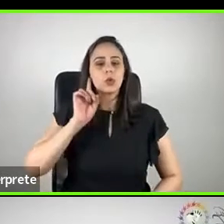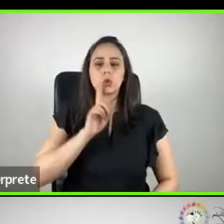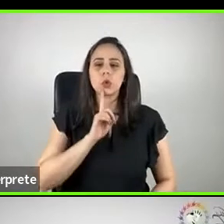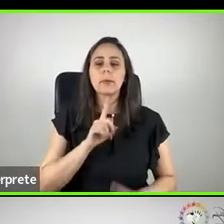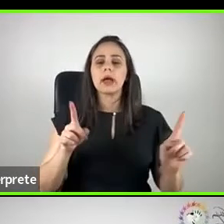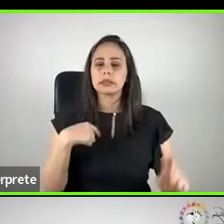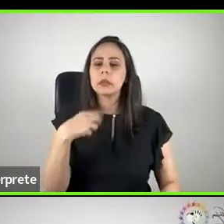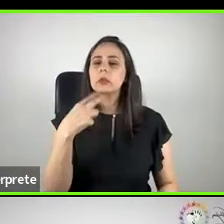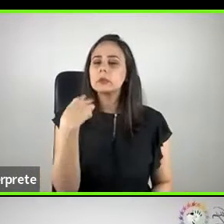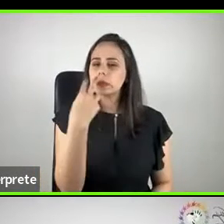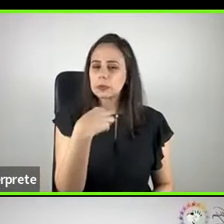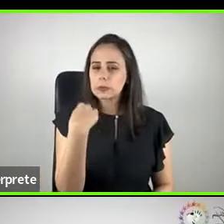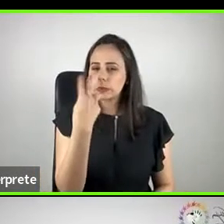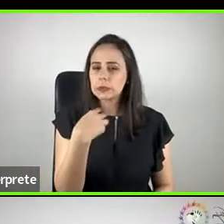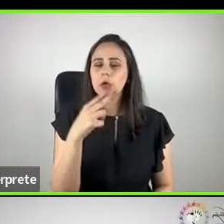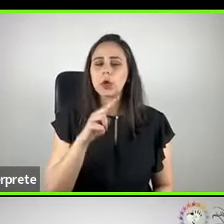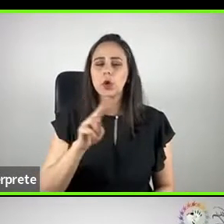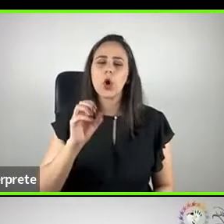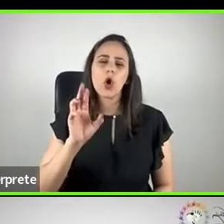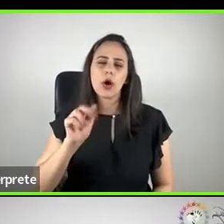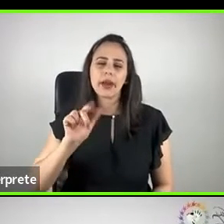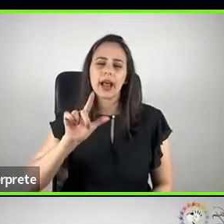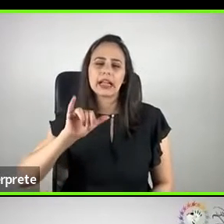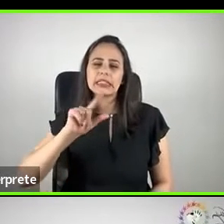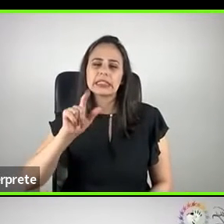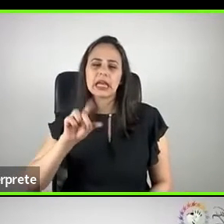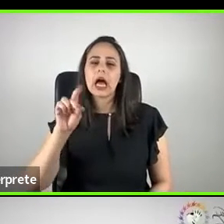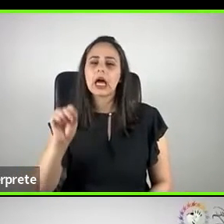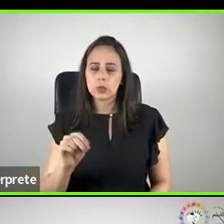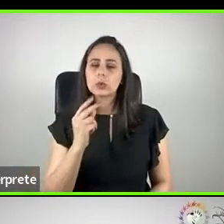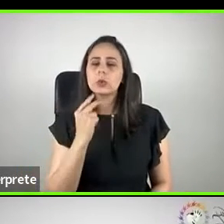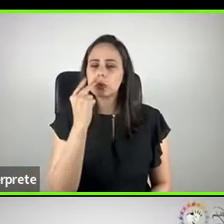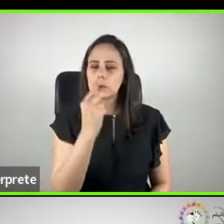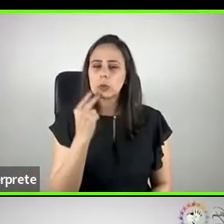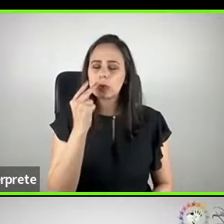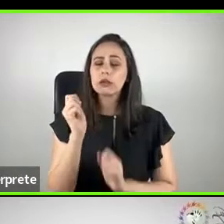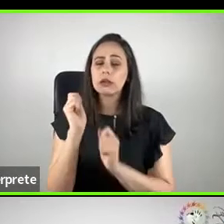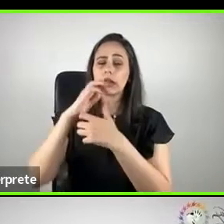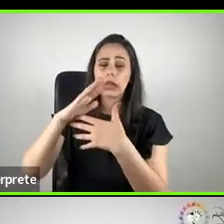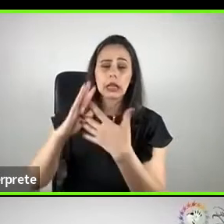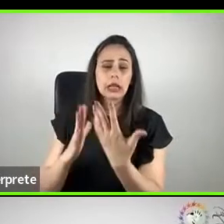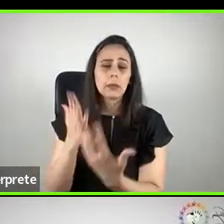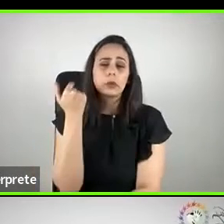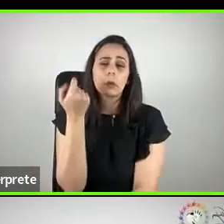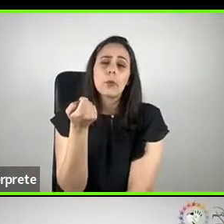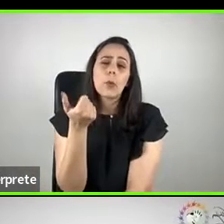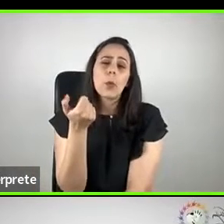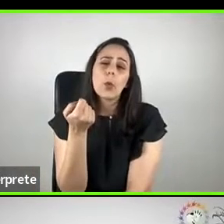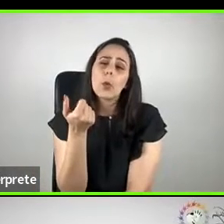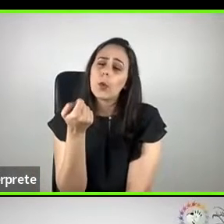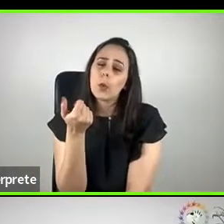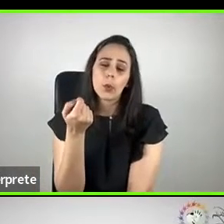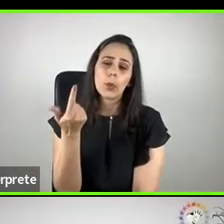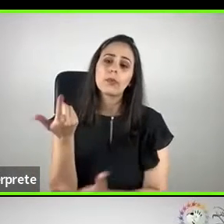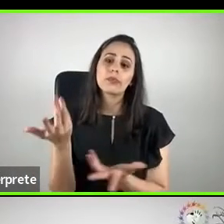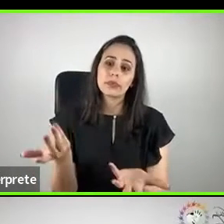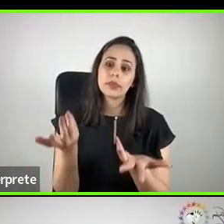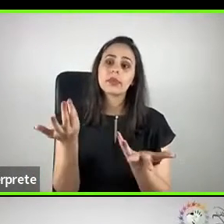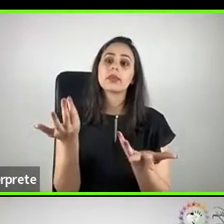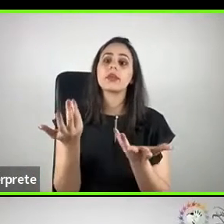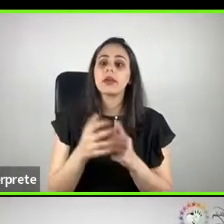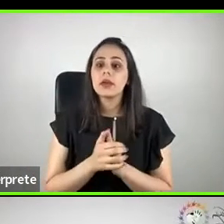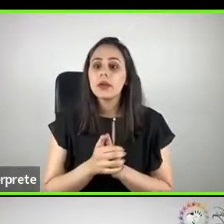labial, sou surdo, oralizado, eu sei muito pouco livra, por isso eu tava até falando, opa, como que dá pra aumentar,